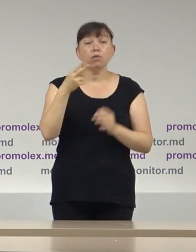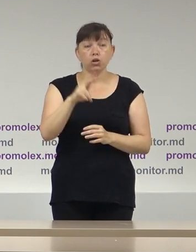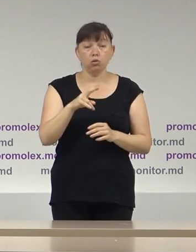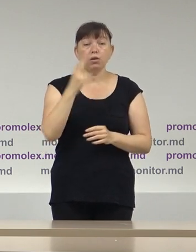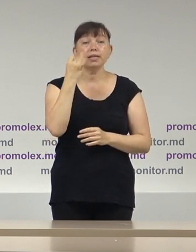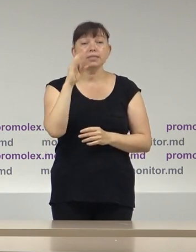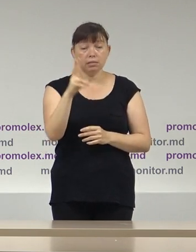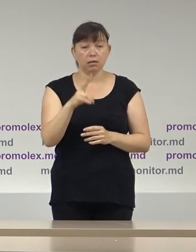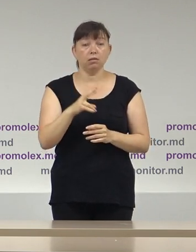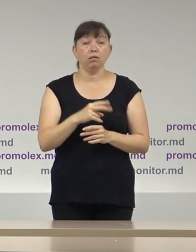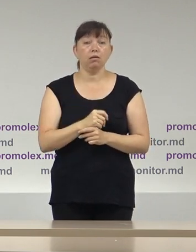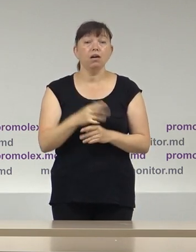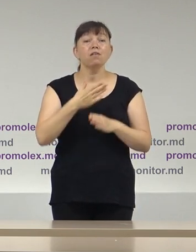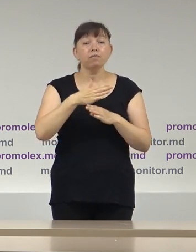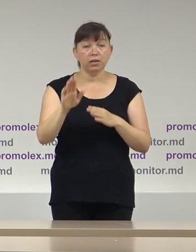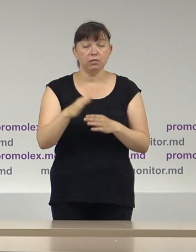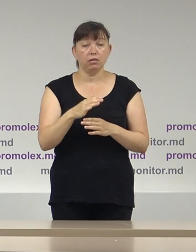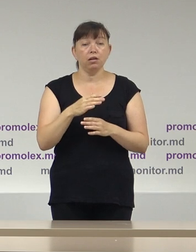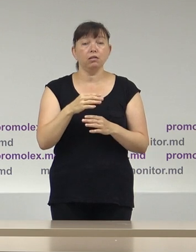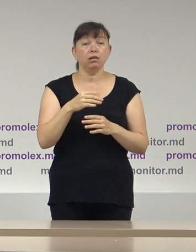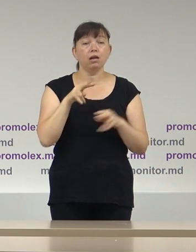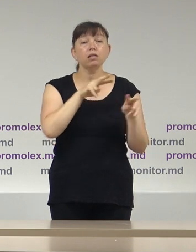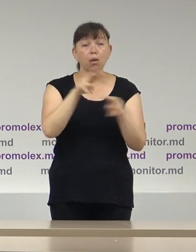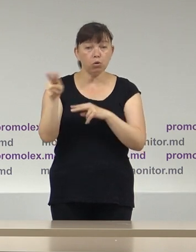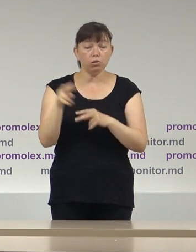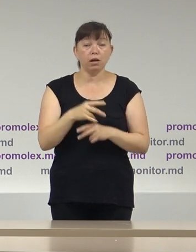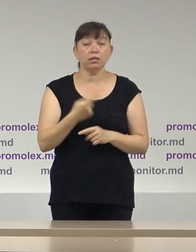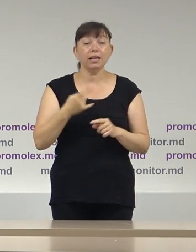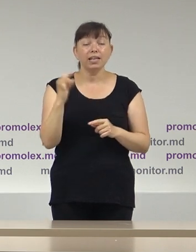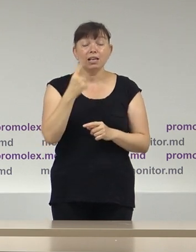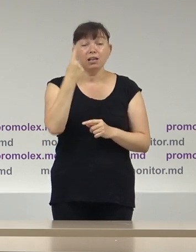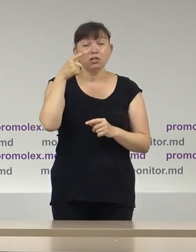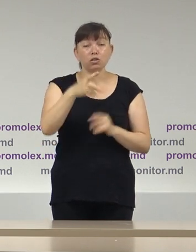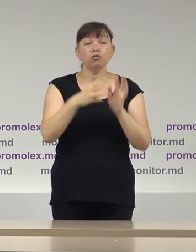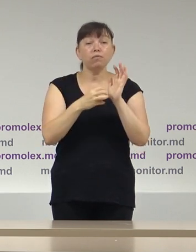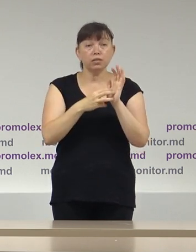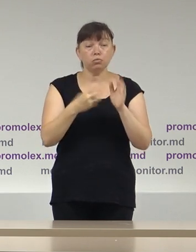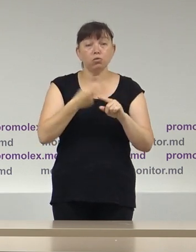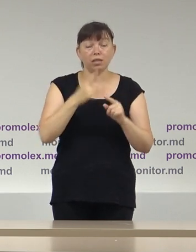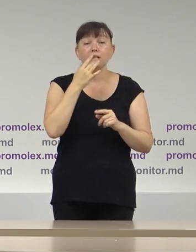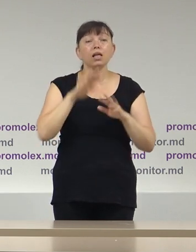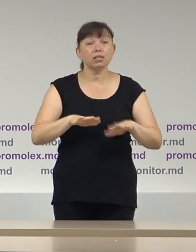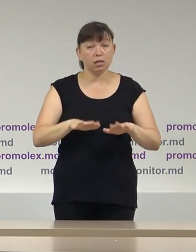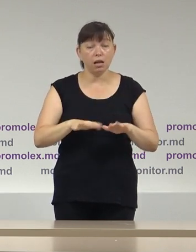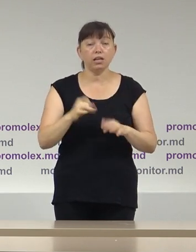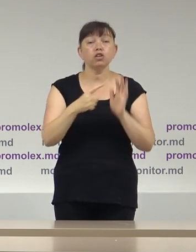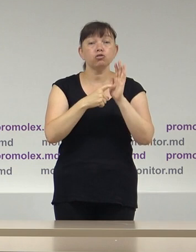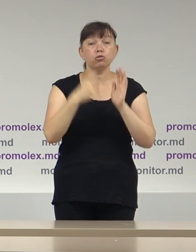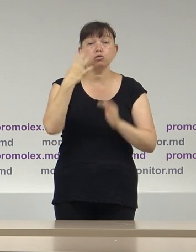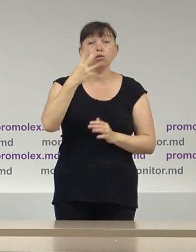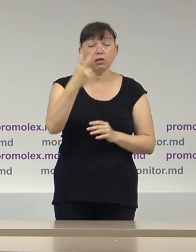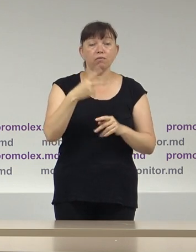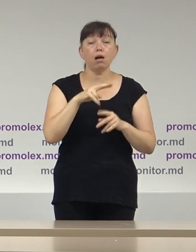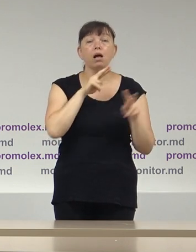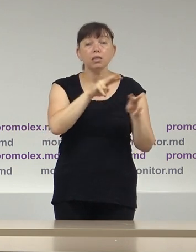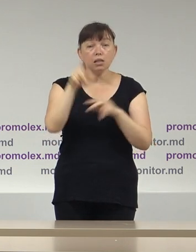2442 observatori, dintre care 1800 observatori naționale și 642